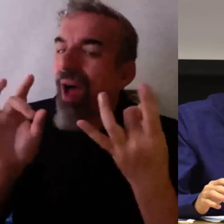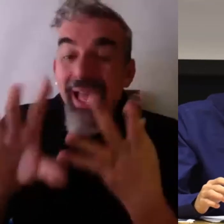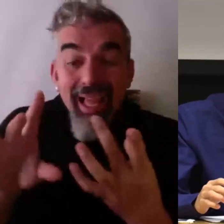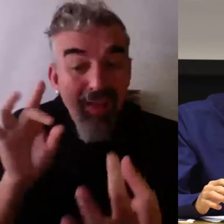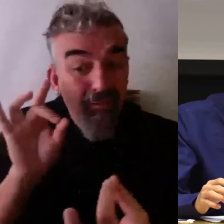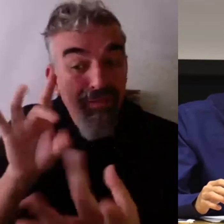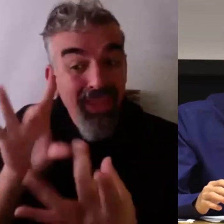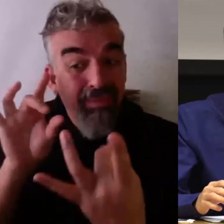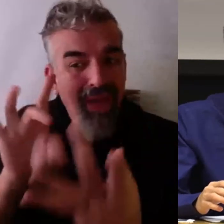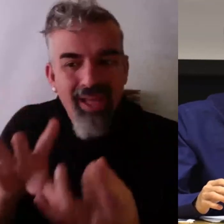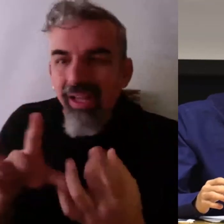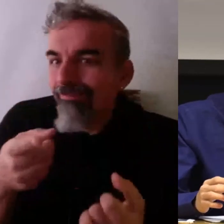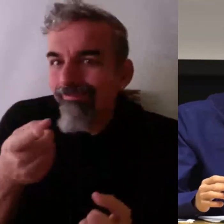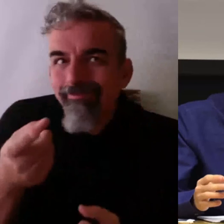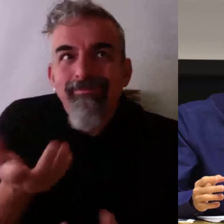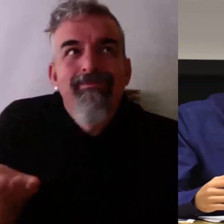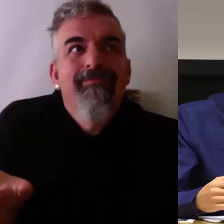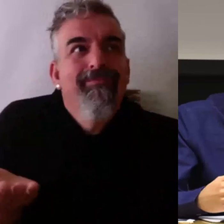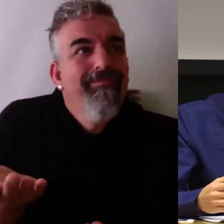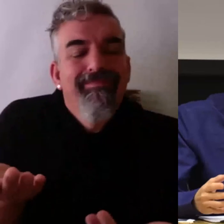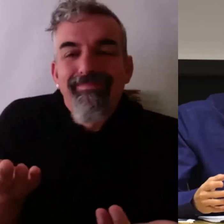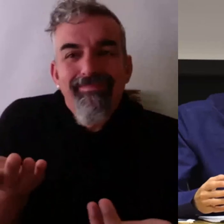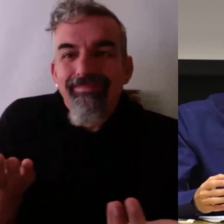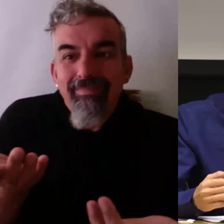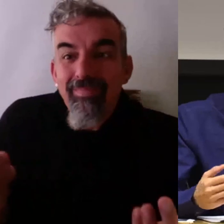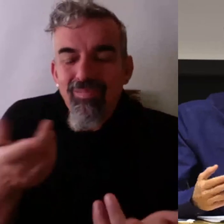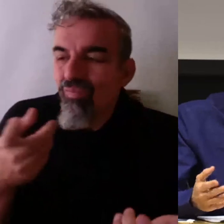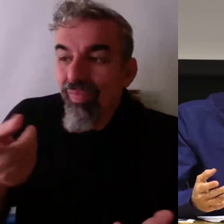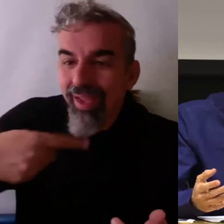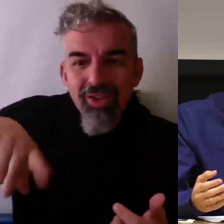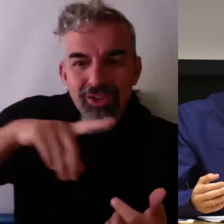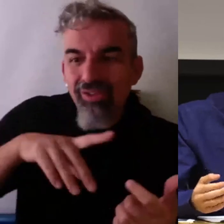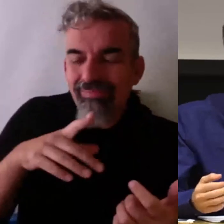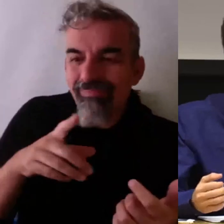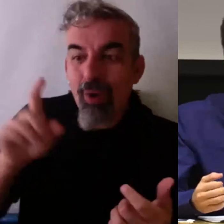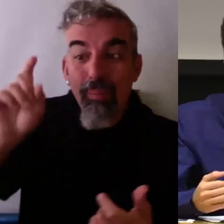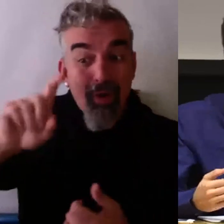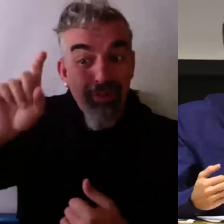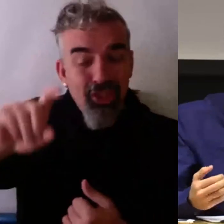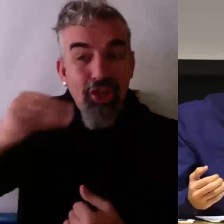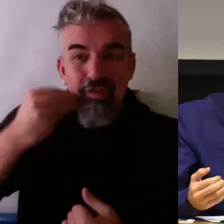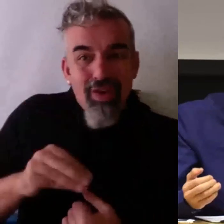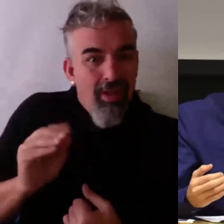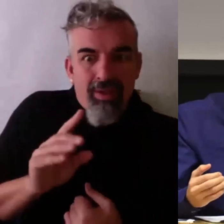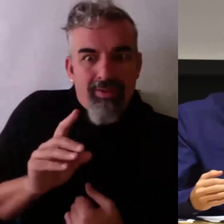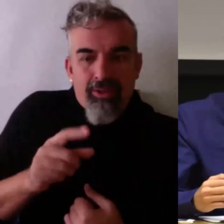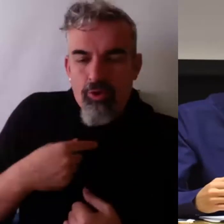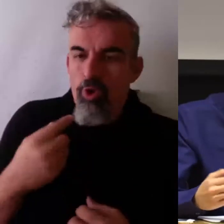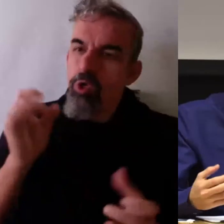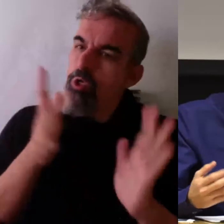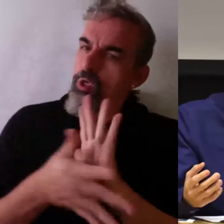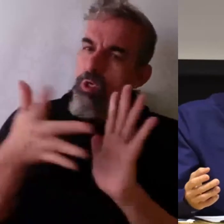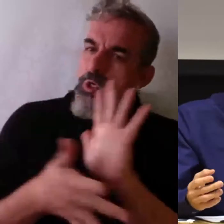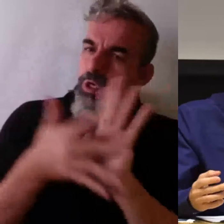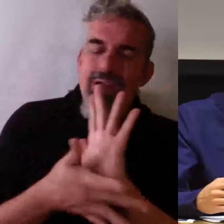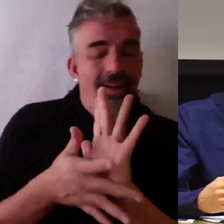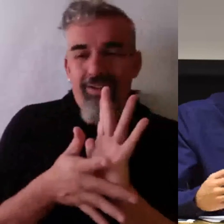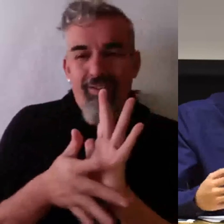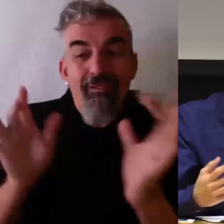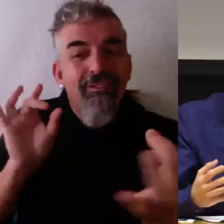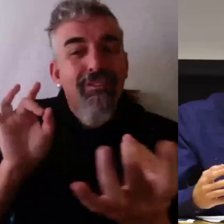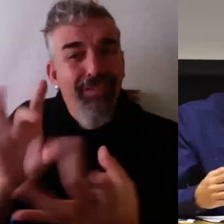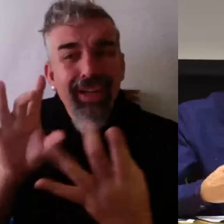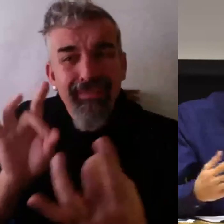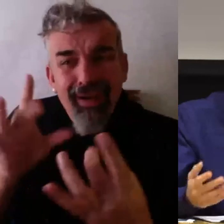feedback al final, de verdad, estamos deseosos de dar feedback y aunque estemos muy ocupados